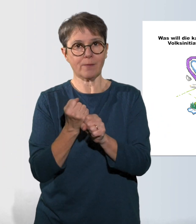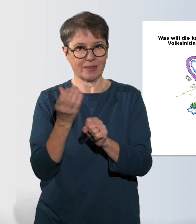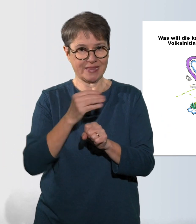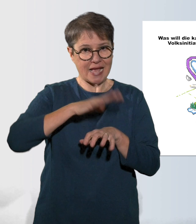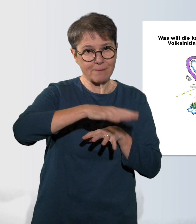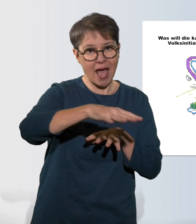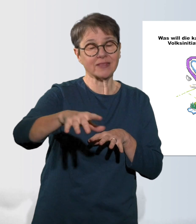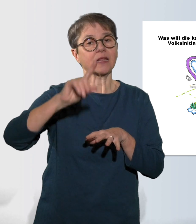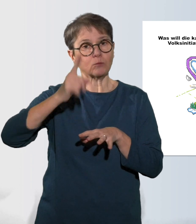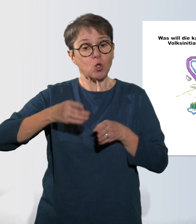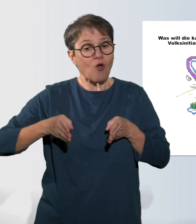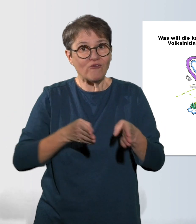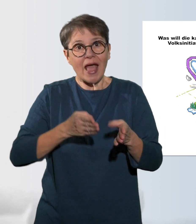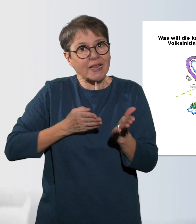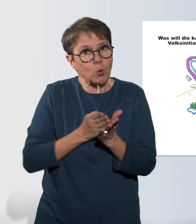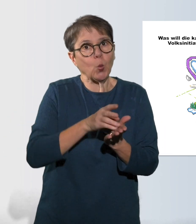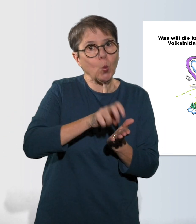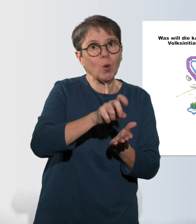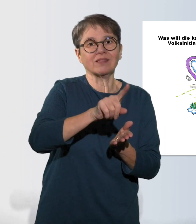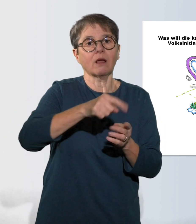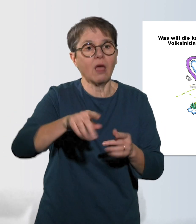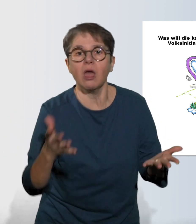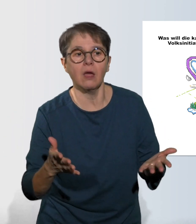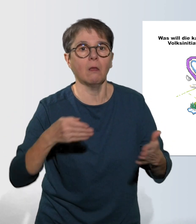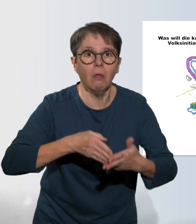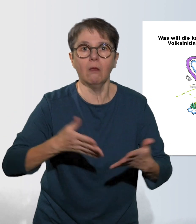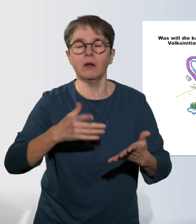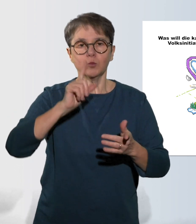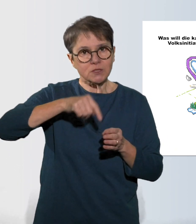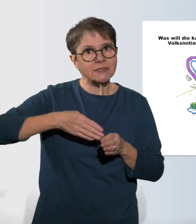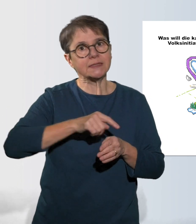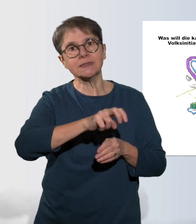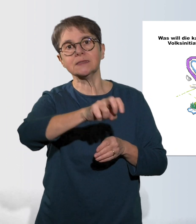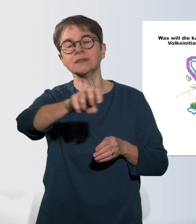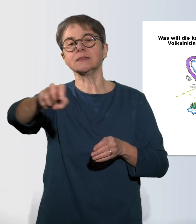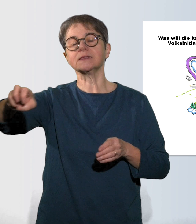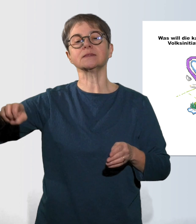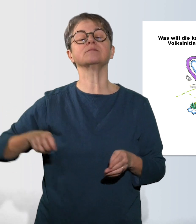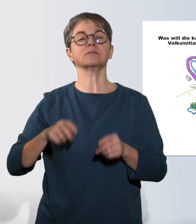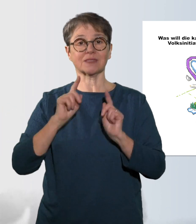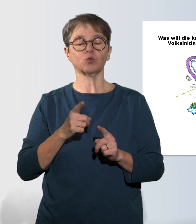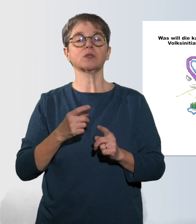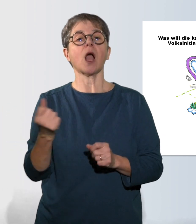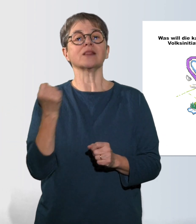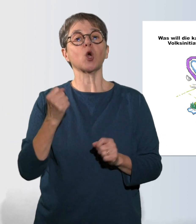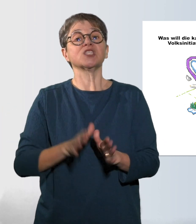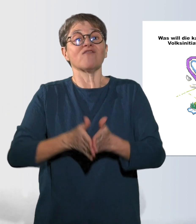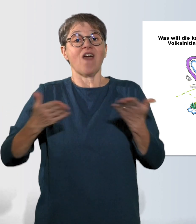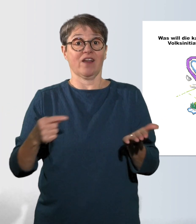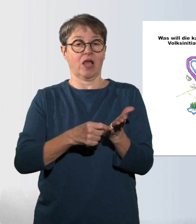Uferweg erstellt wird. Dafür soll die Kantonsverfassung entsprechend geändert werden. Der Kantonsrat und der Regierungsrat